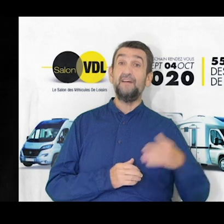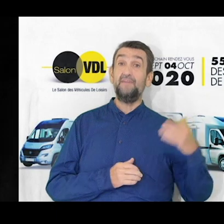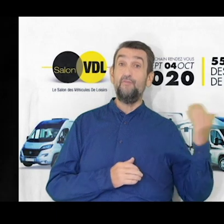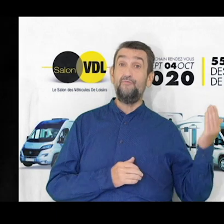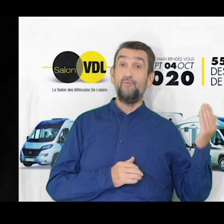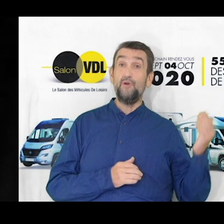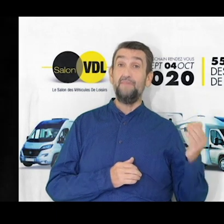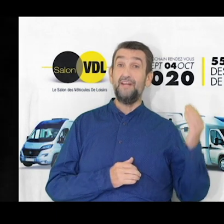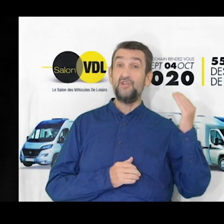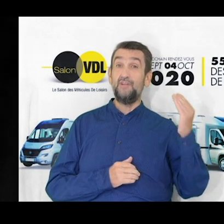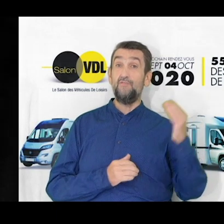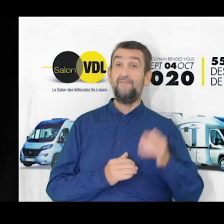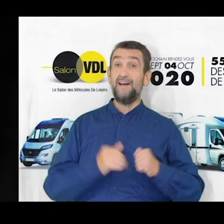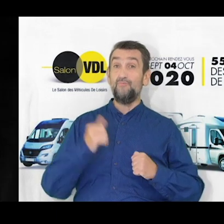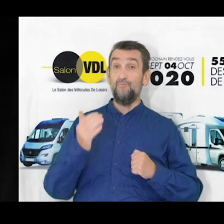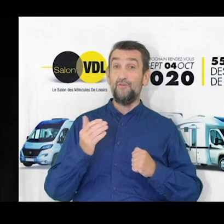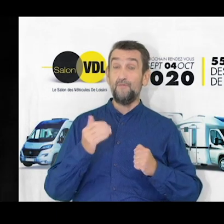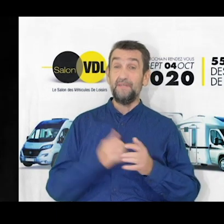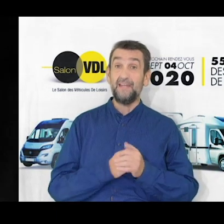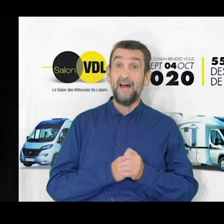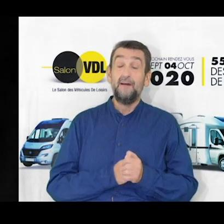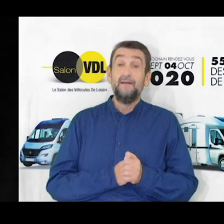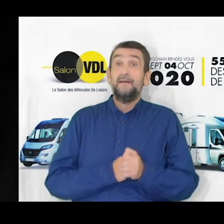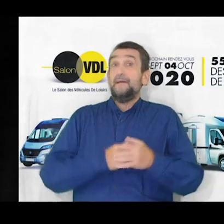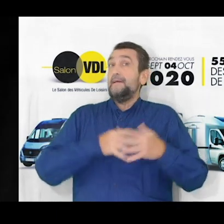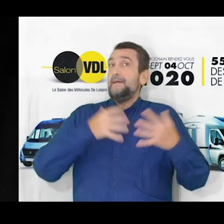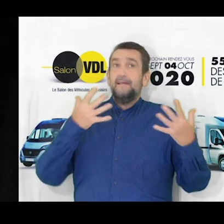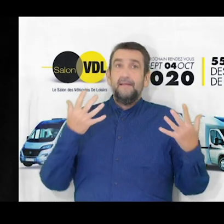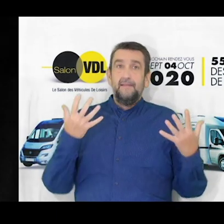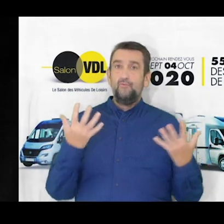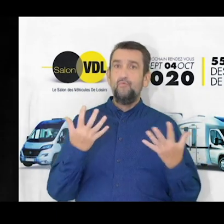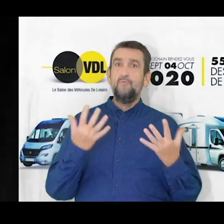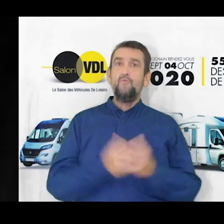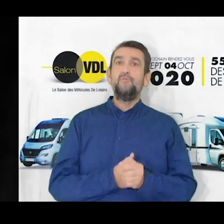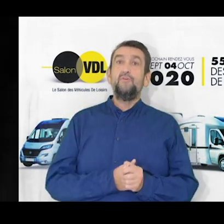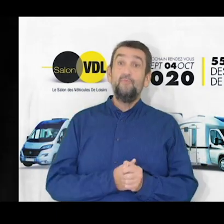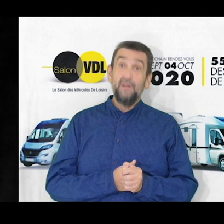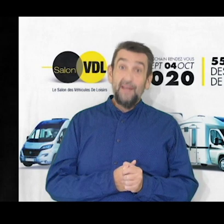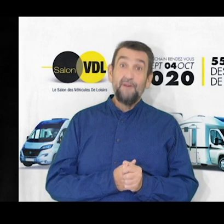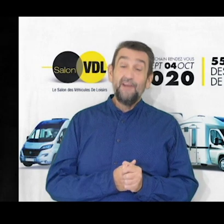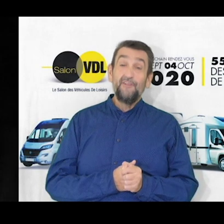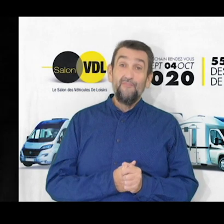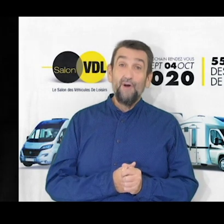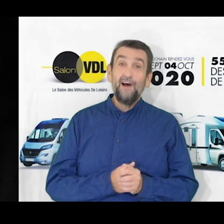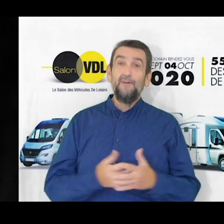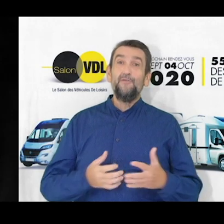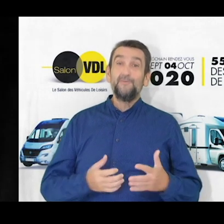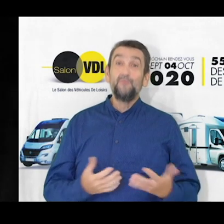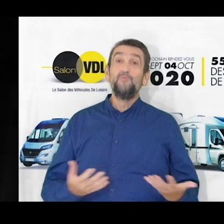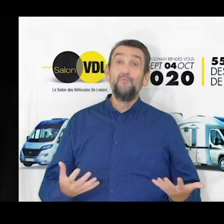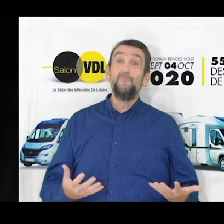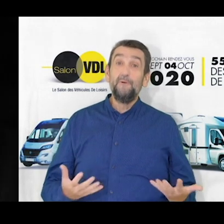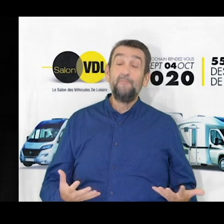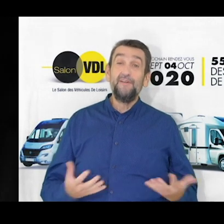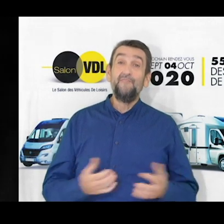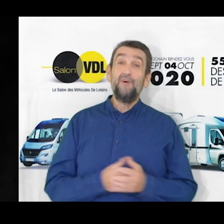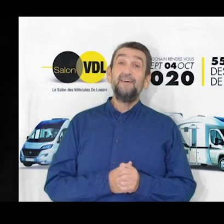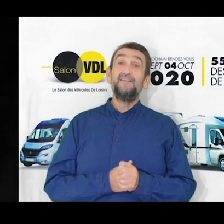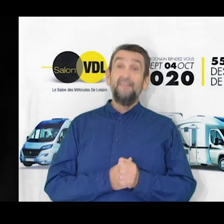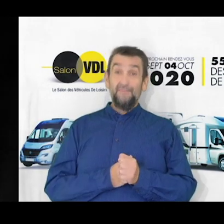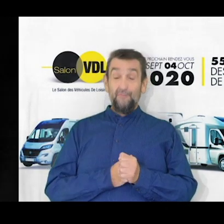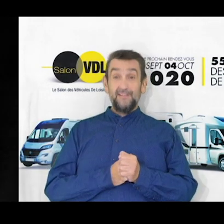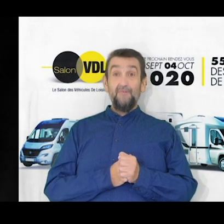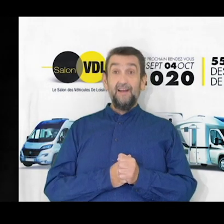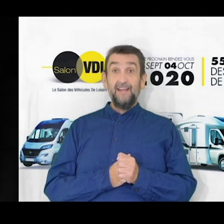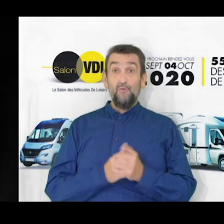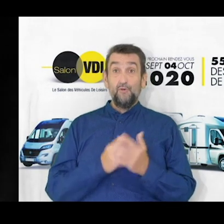loisirs à travers le fourrond aménagé de van ou le camping-car tout le monde est prêt à en avoir un malheureusement tout le monde ne peut pas en avoir